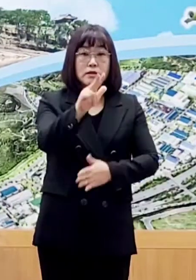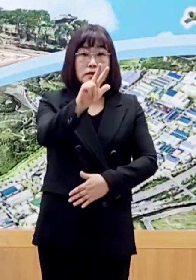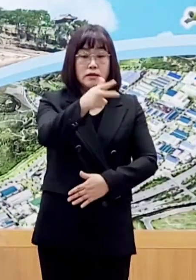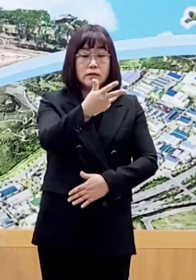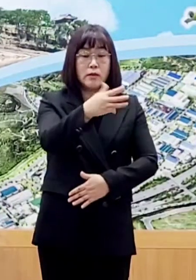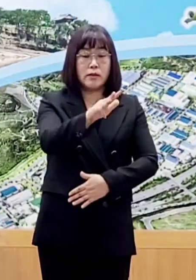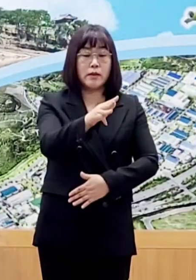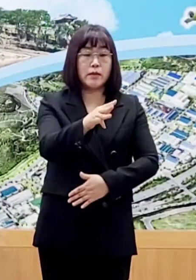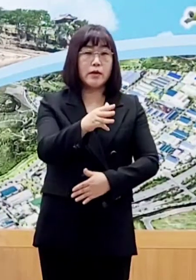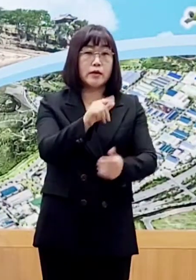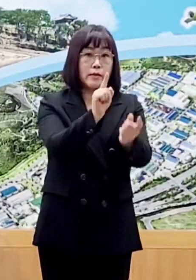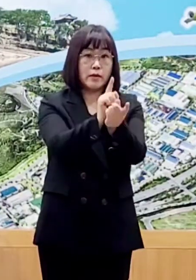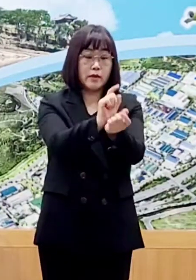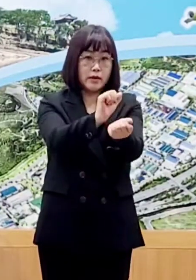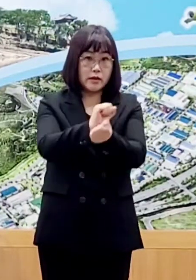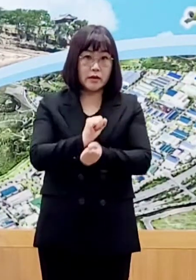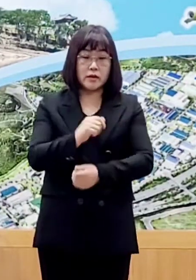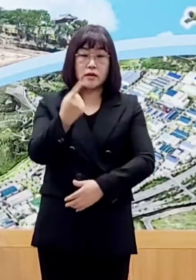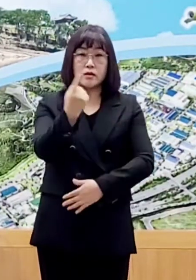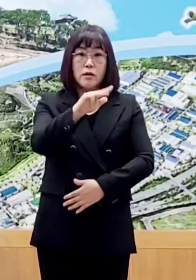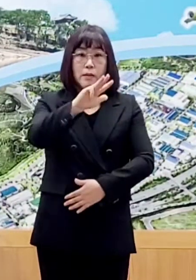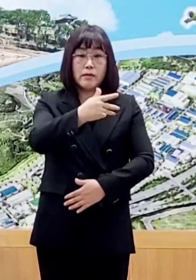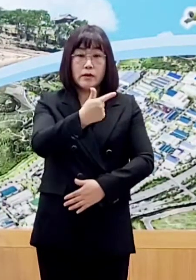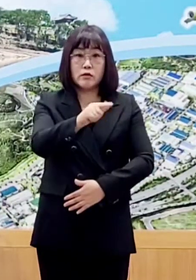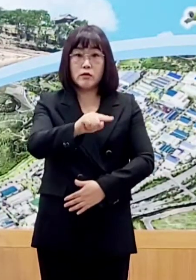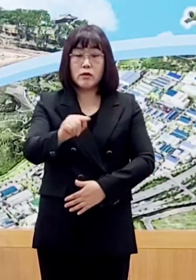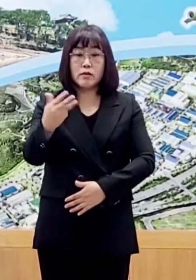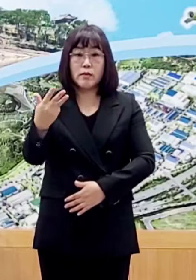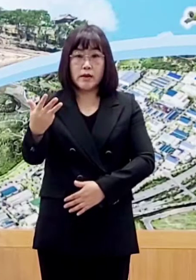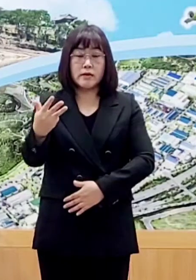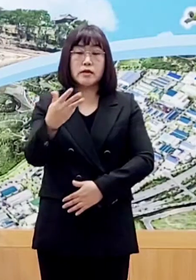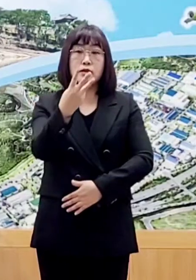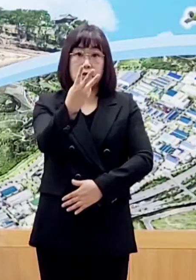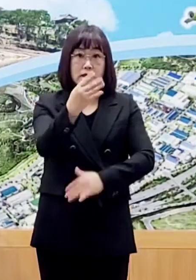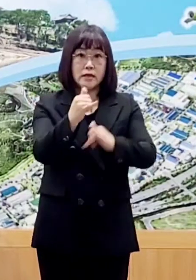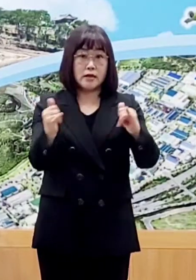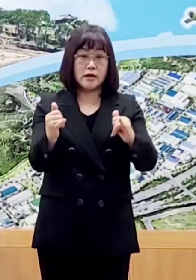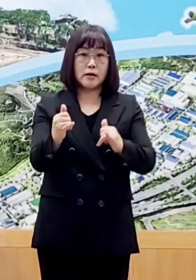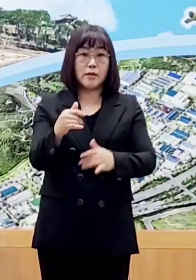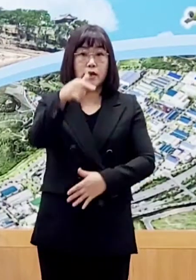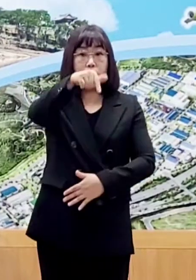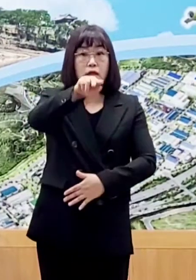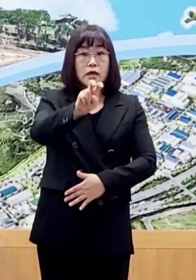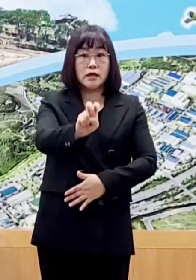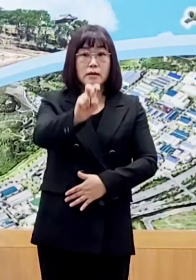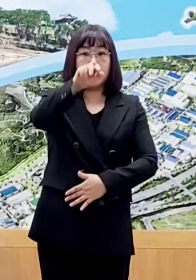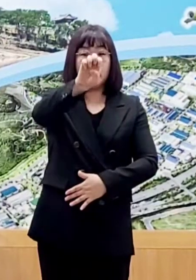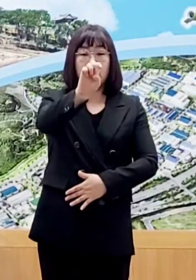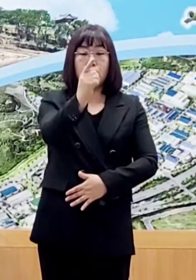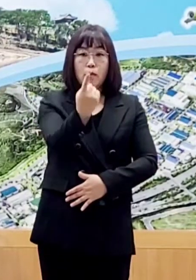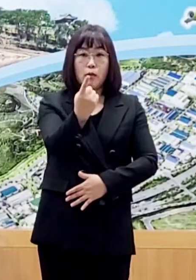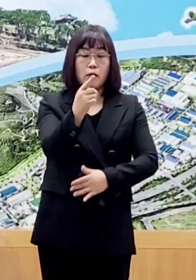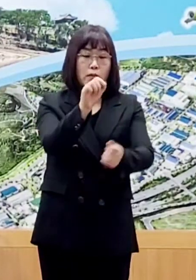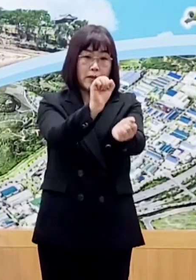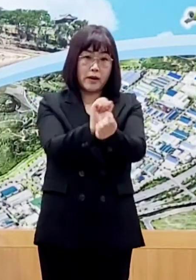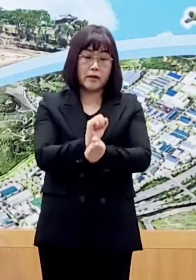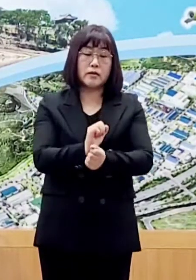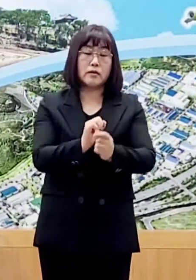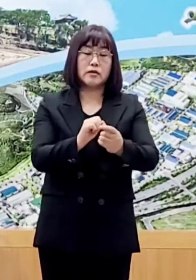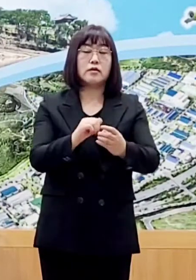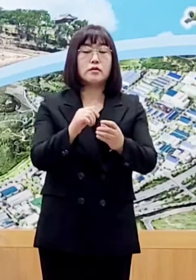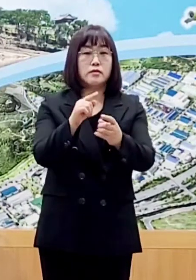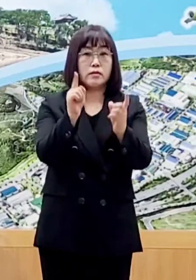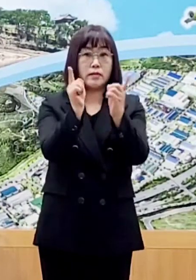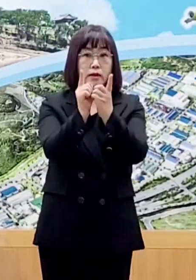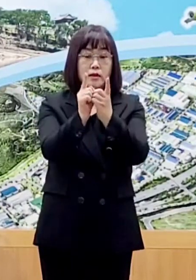진주 1806에서 8번 확진자 3명은 김포 확진자의 접촉자로 각각